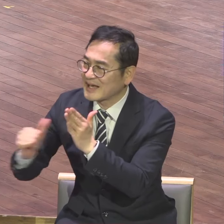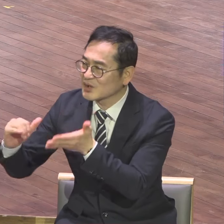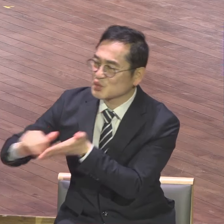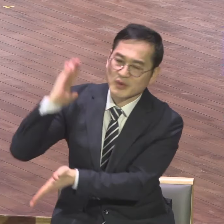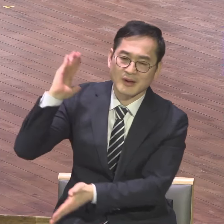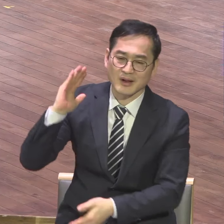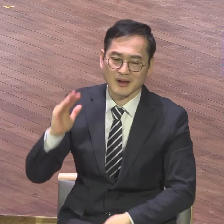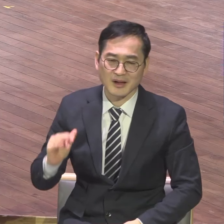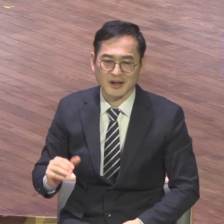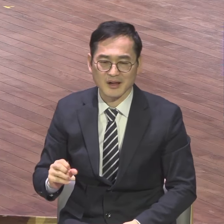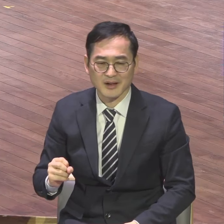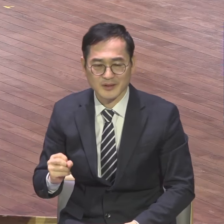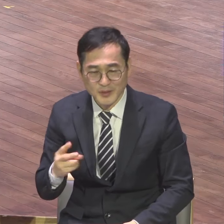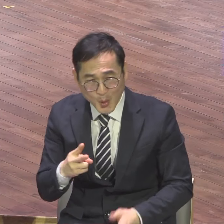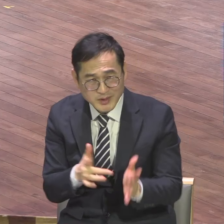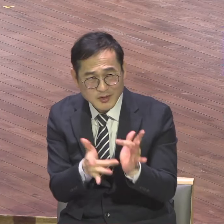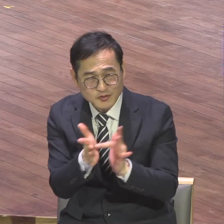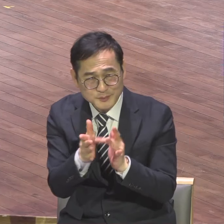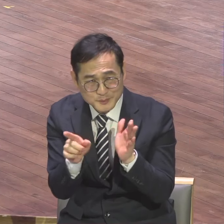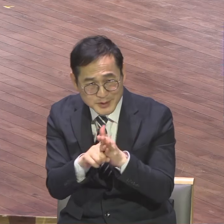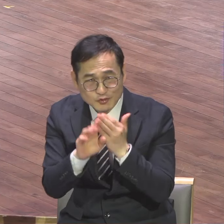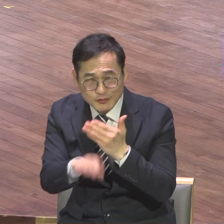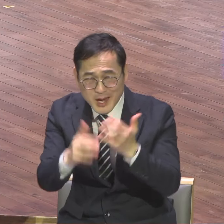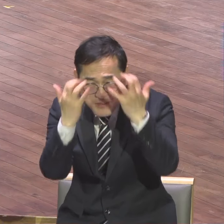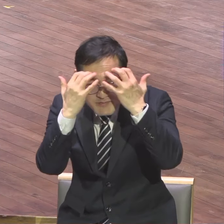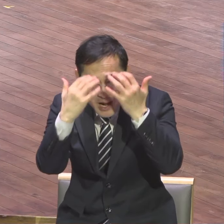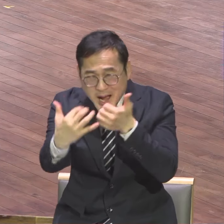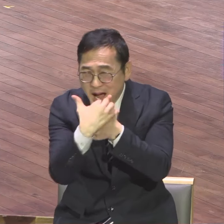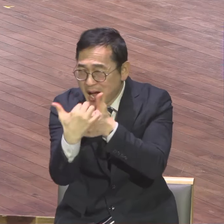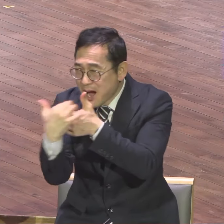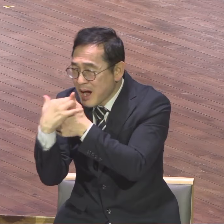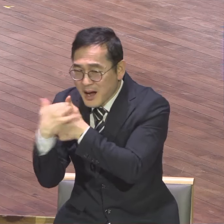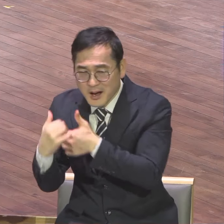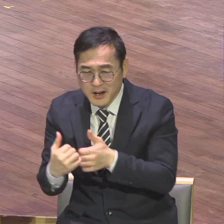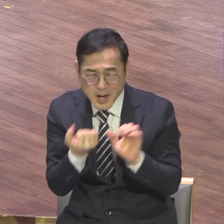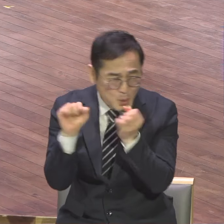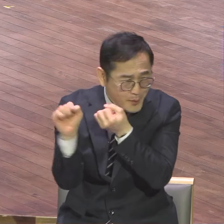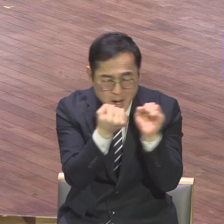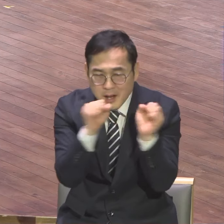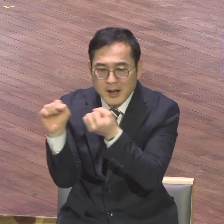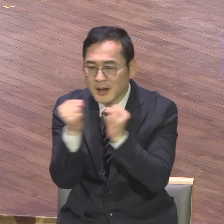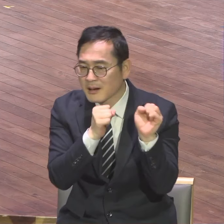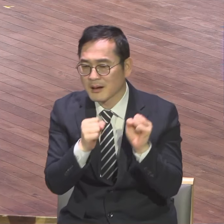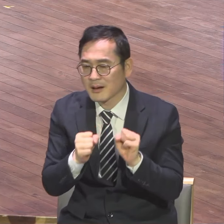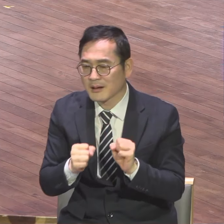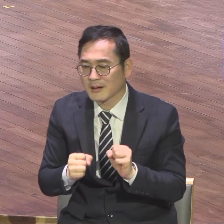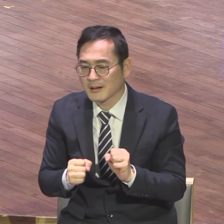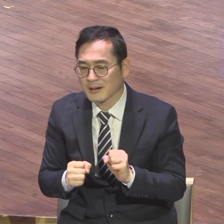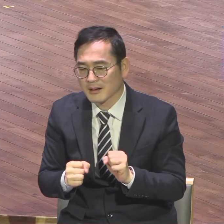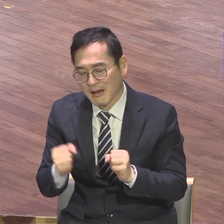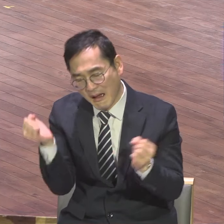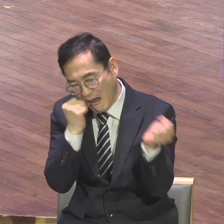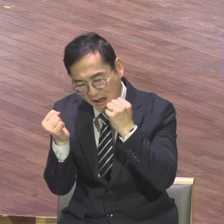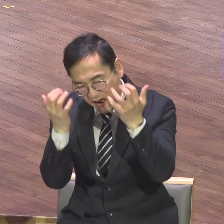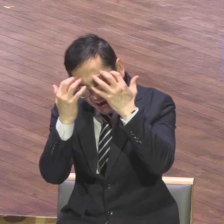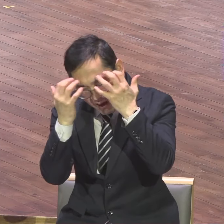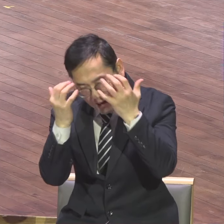한 3일 만에 예수 믿고 사귀만 못해 핍박이 시작돼 막 도망다녀야 돼 순교 당할 때까지 도망다녀야 돼